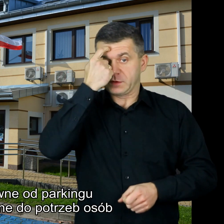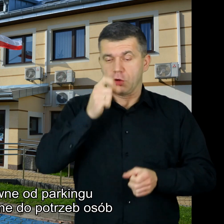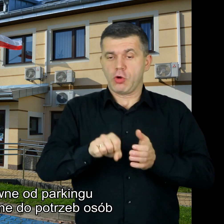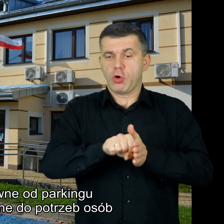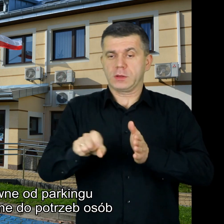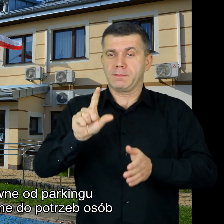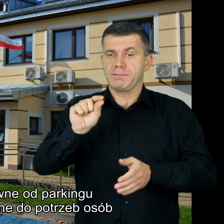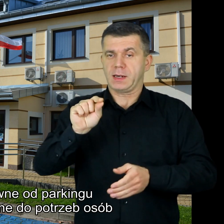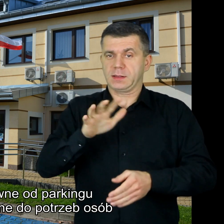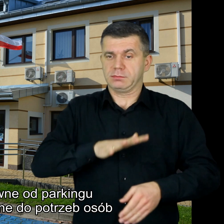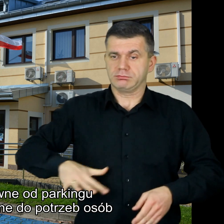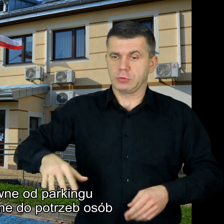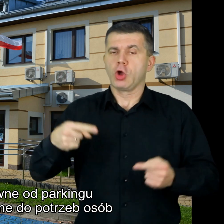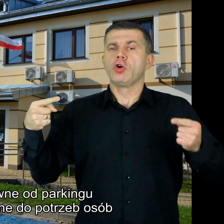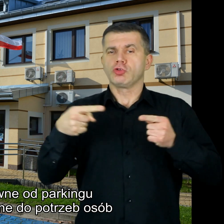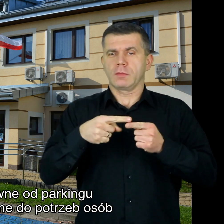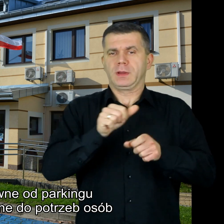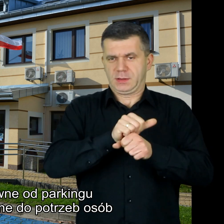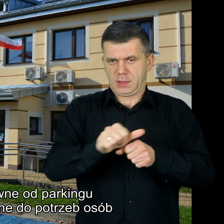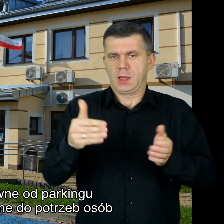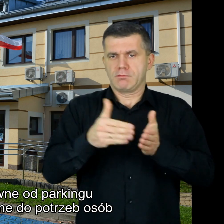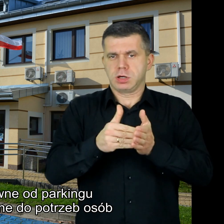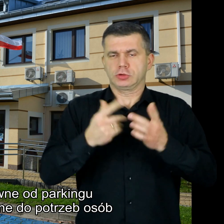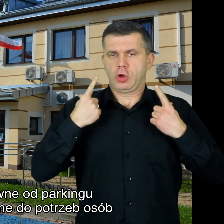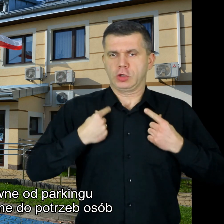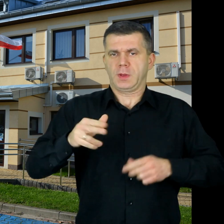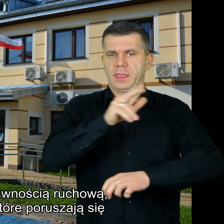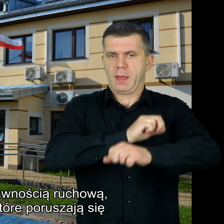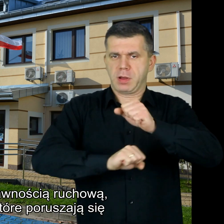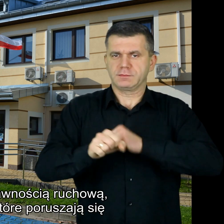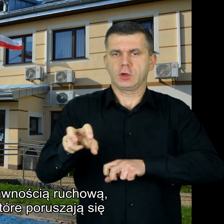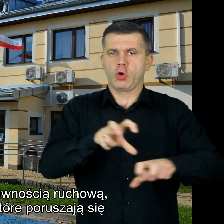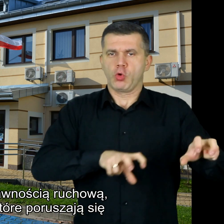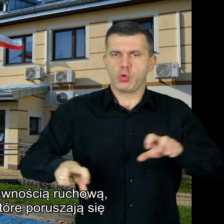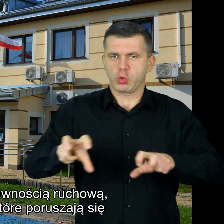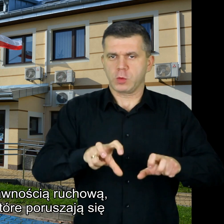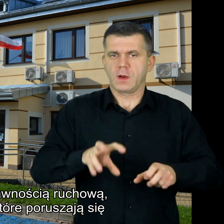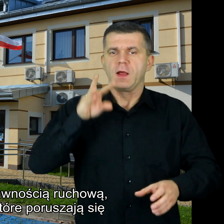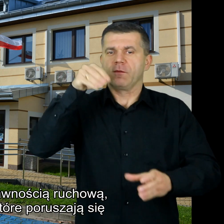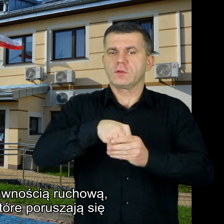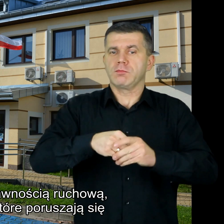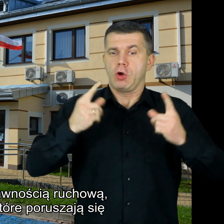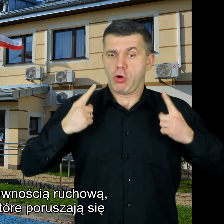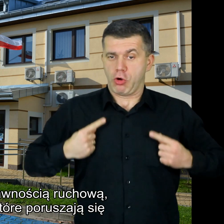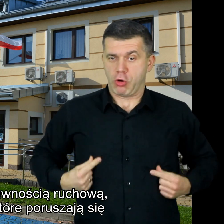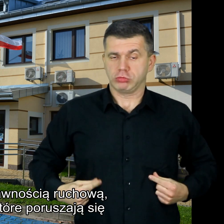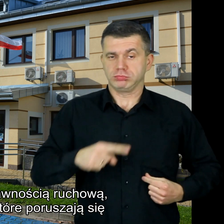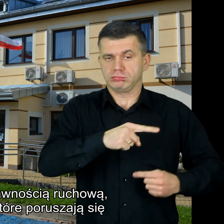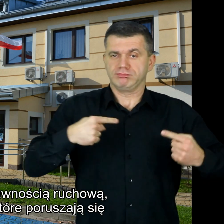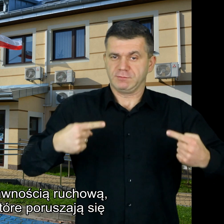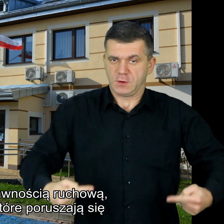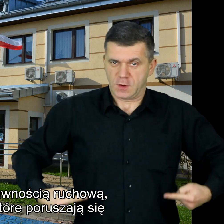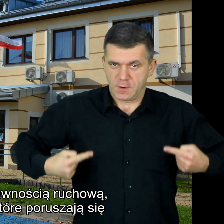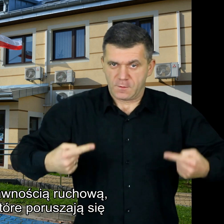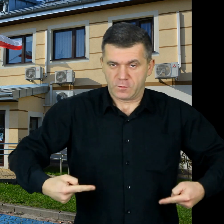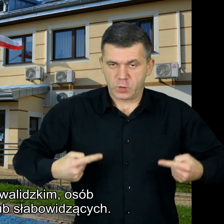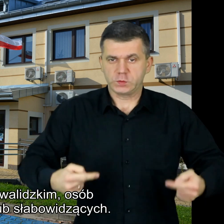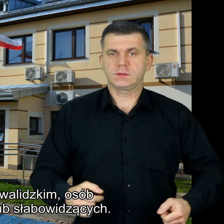główne od parkingu jest dostosowane do potrzeb osób z niepełnosprawnością ruchową w tym osób, które poruszają się na wózku